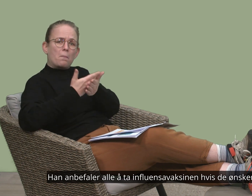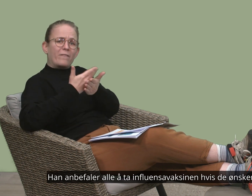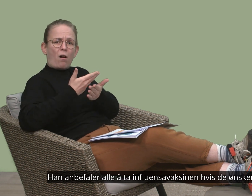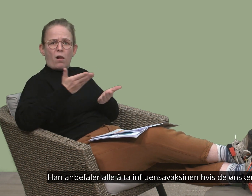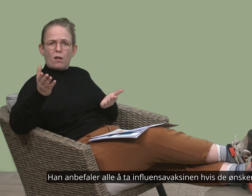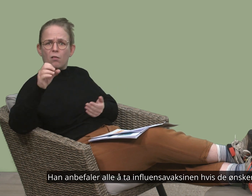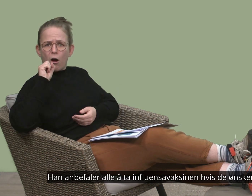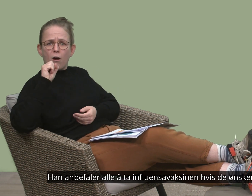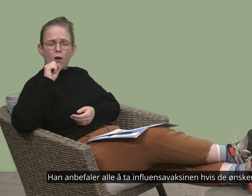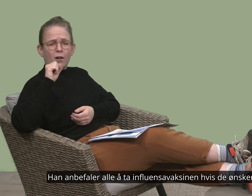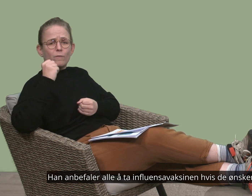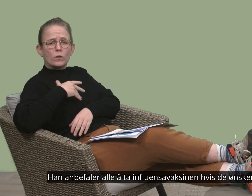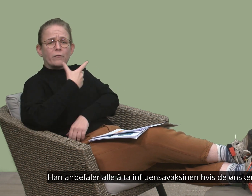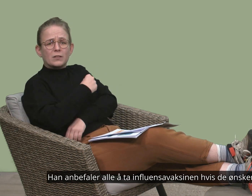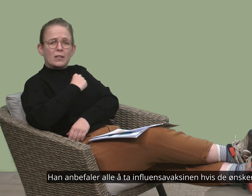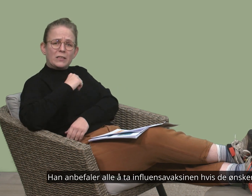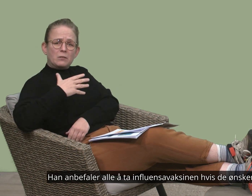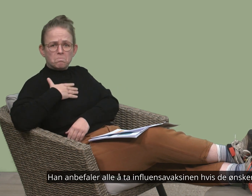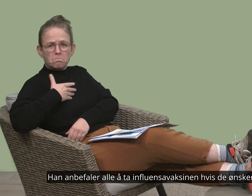Han anbefaler alle å ta influensavaksinen hvis de ønsker det.